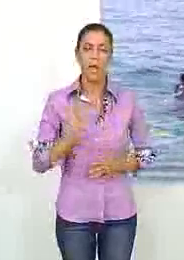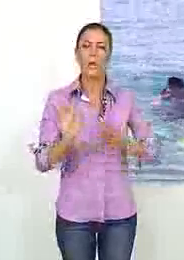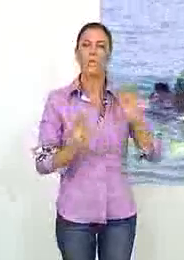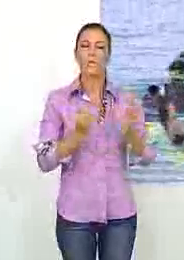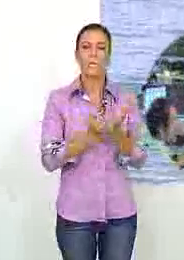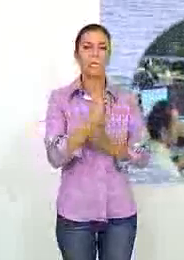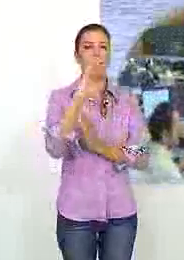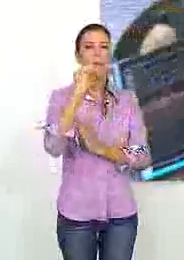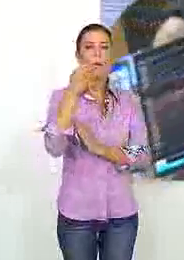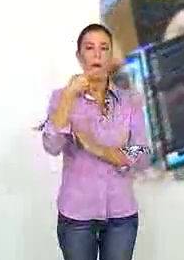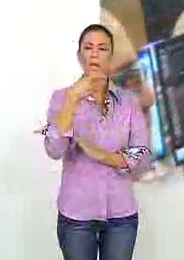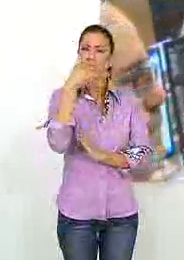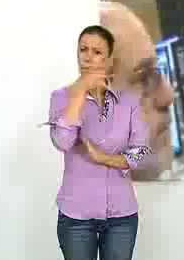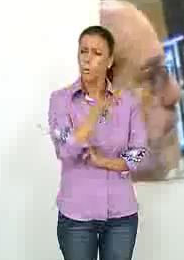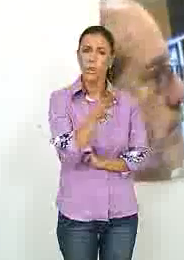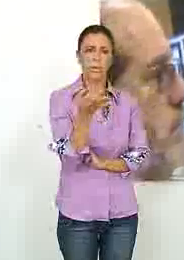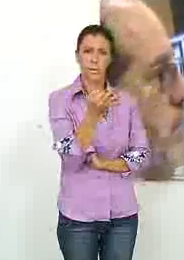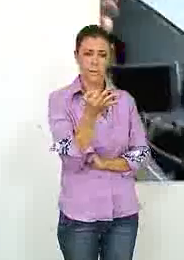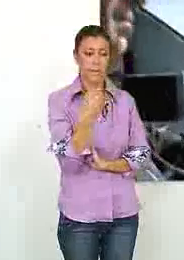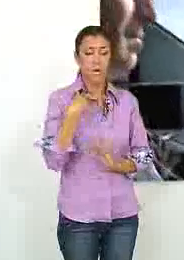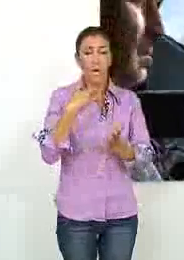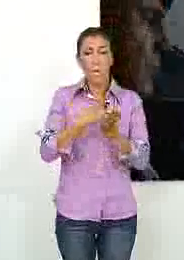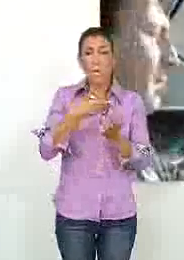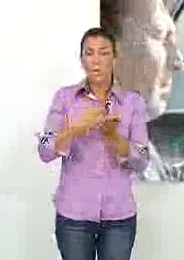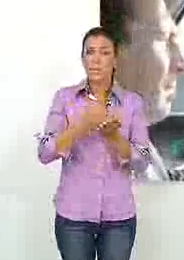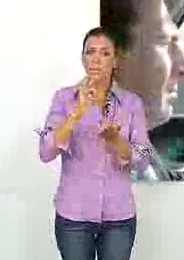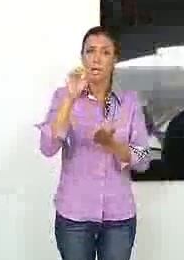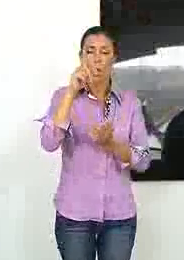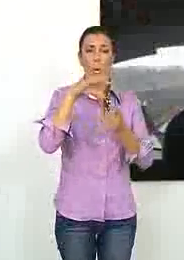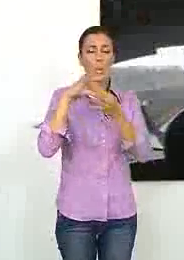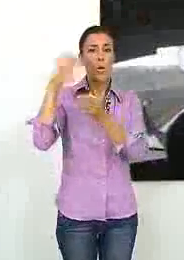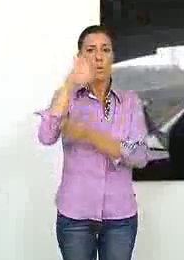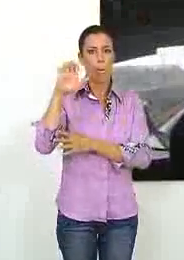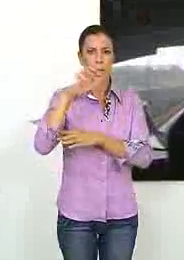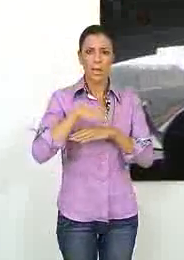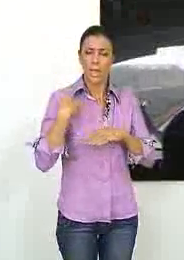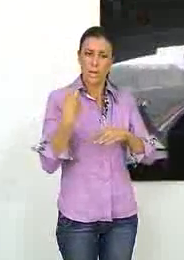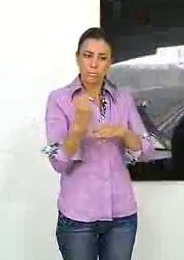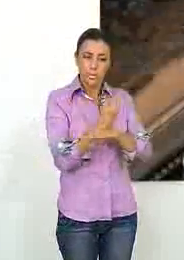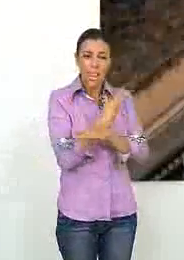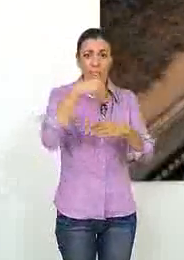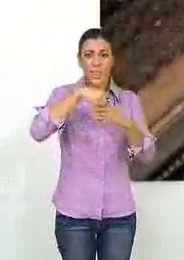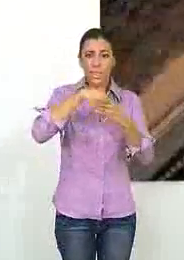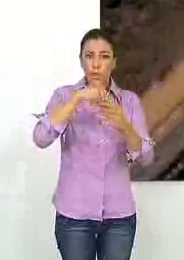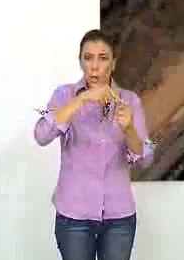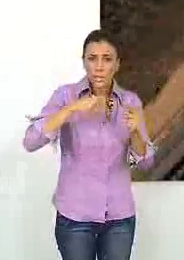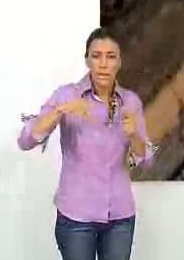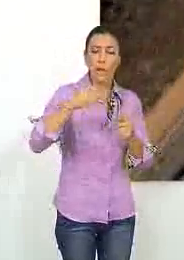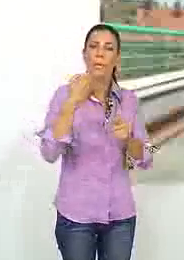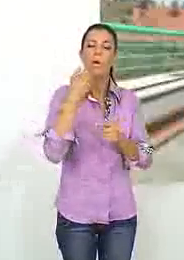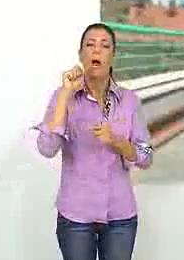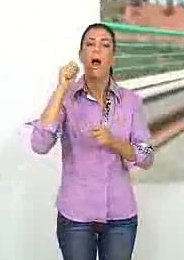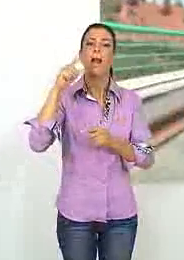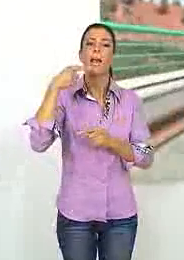La organización agrícola y ganadera COA ha denunciado que la propuesta de la Comisión Europea para hacer realidad un corredor ferroviario interior